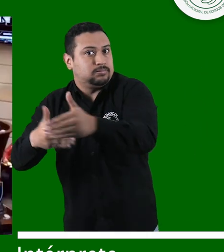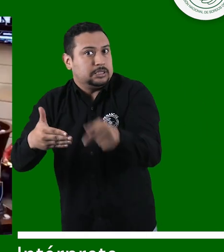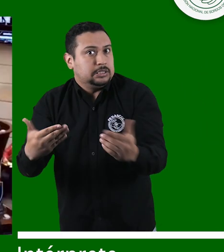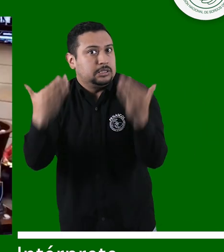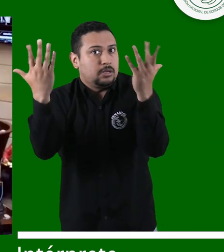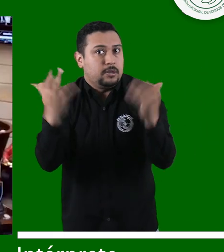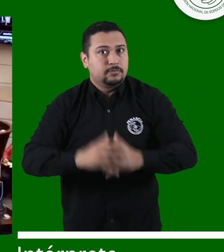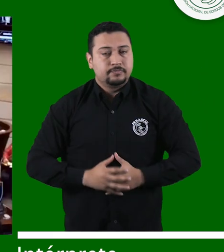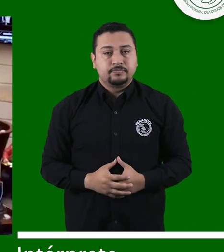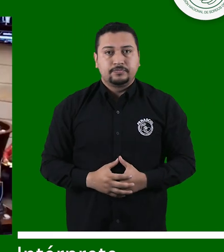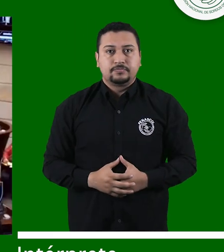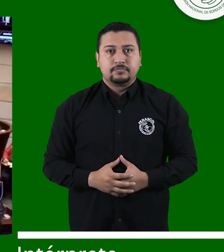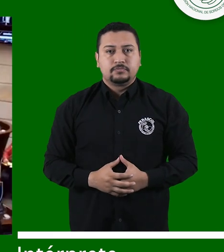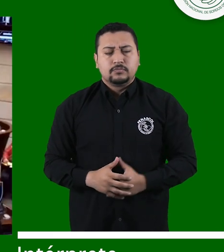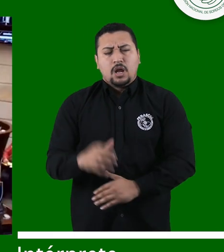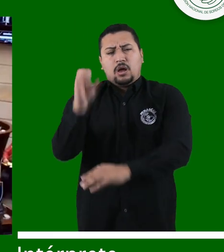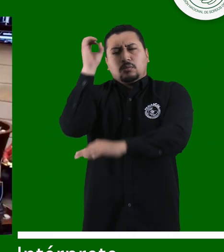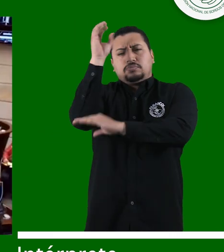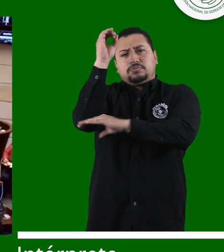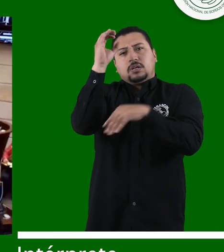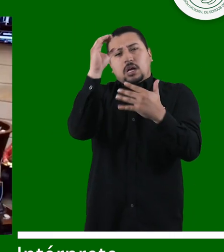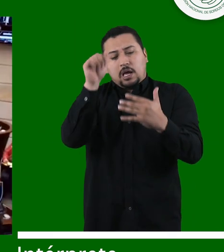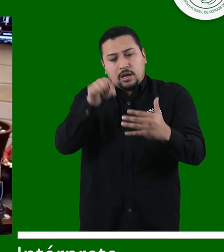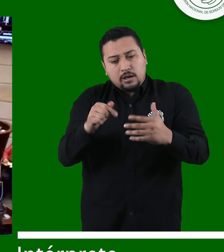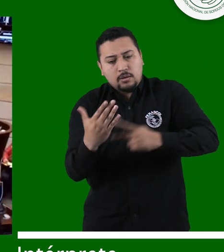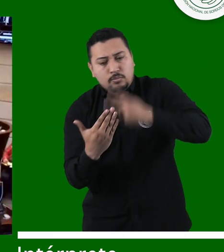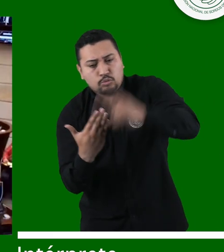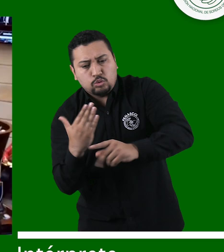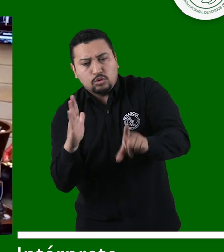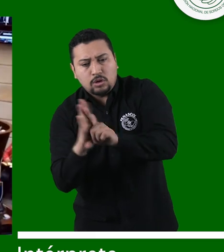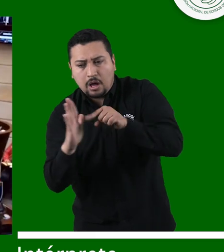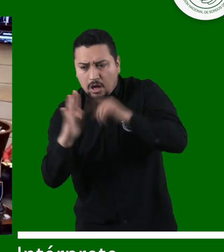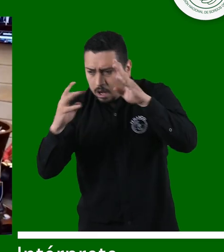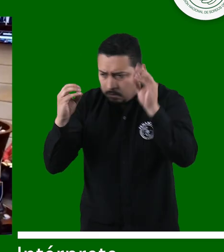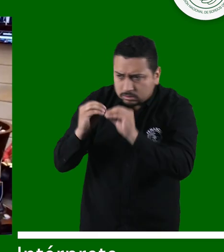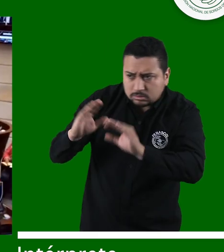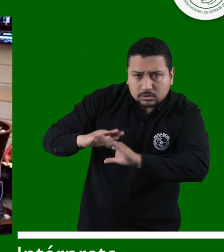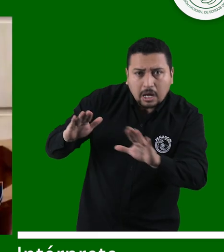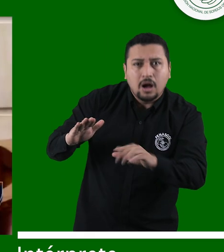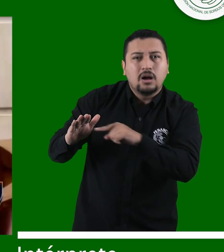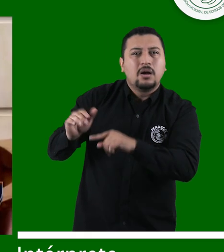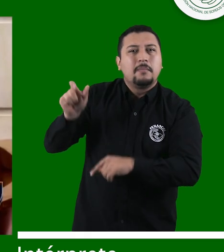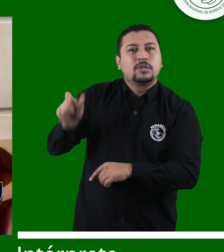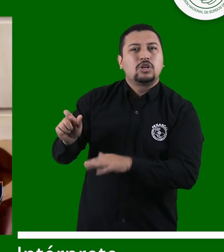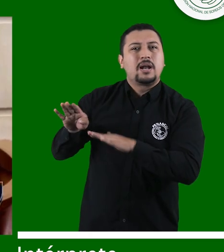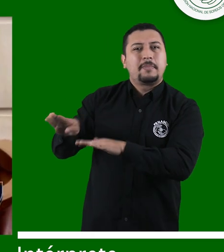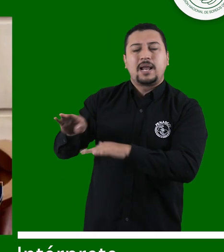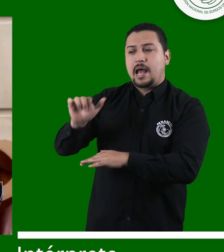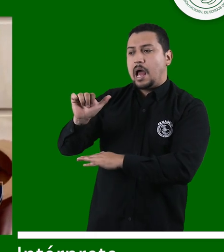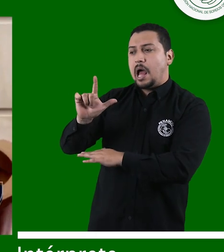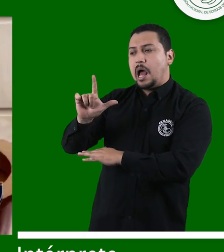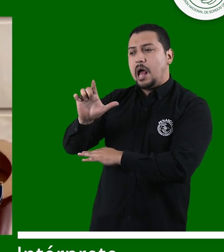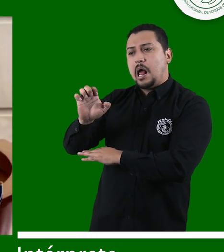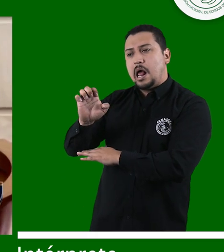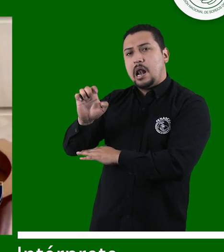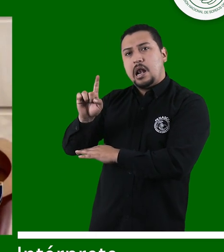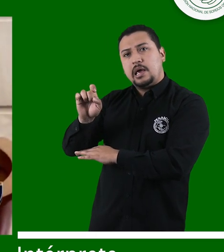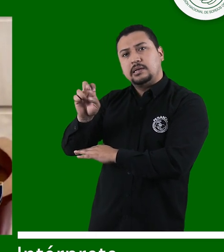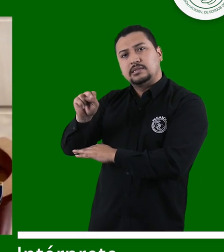conciliación adelantado por este servidor y el representante, Alessandro Estriana, ha decidido coger el texto de cámara toda